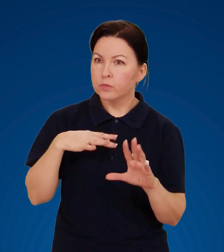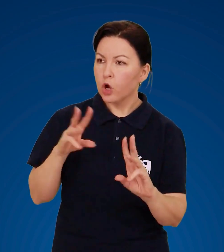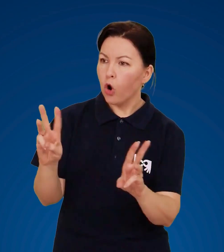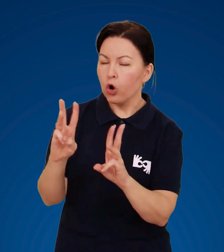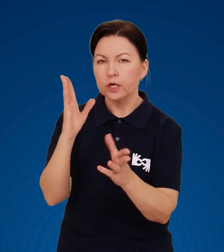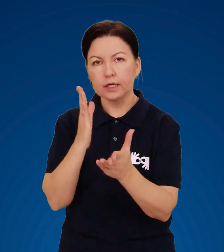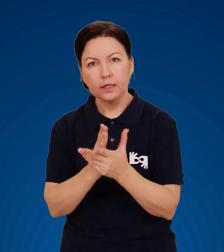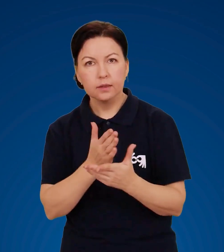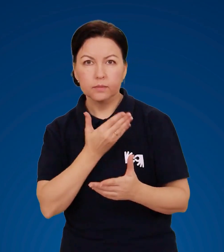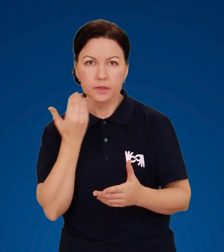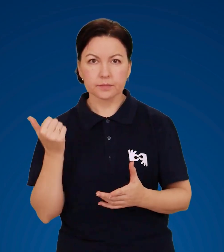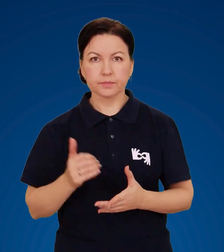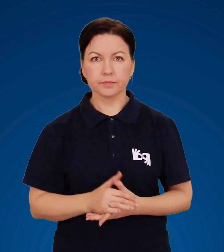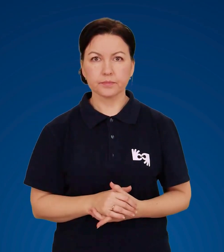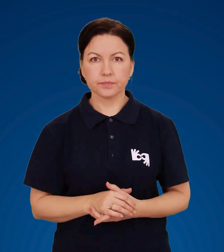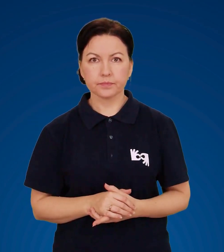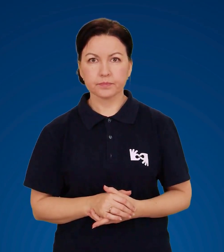чи часом щось не горить.